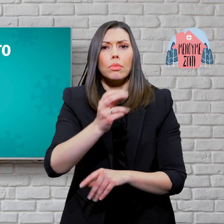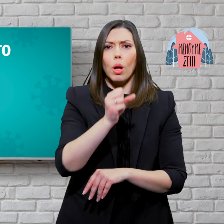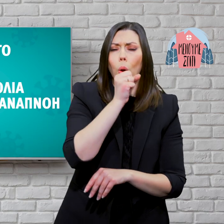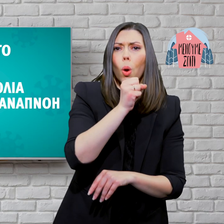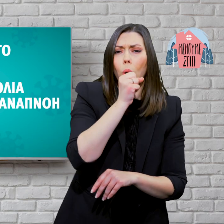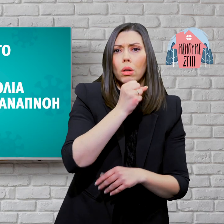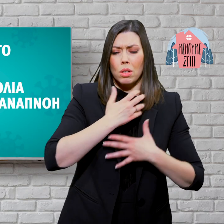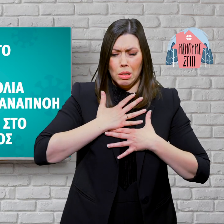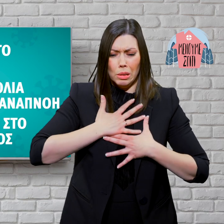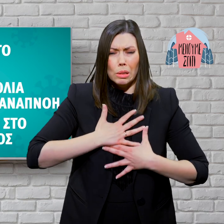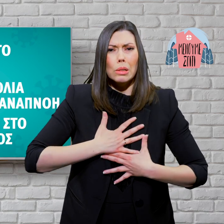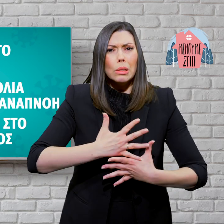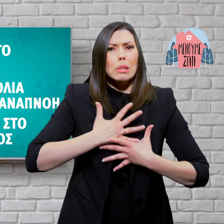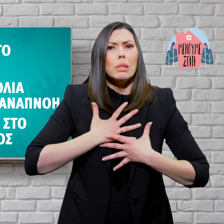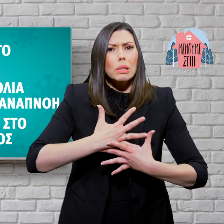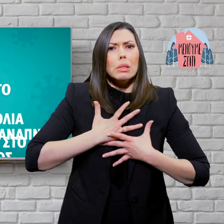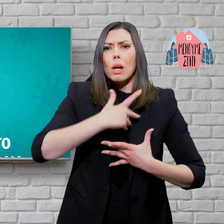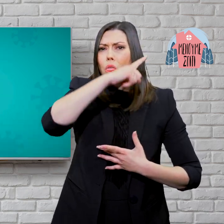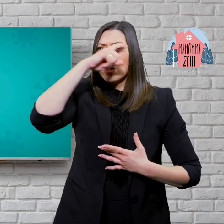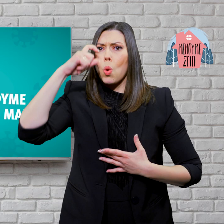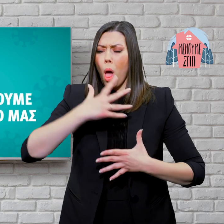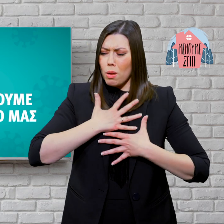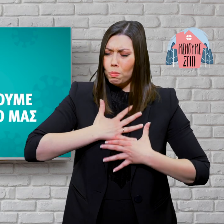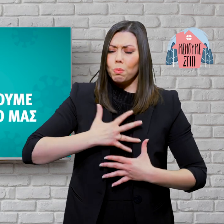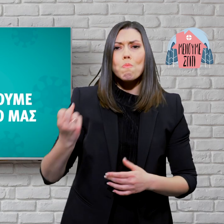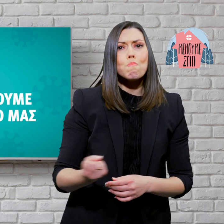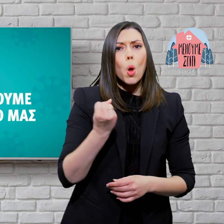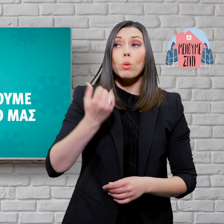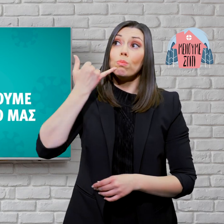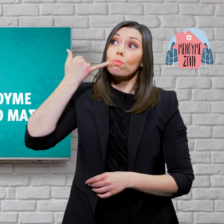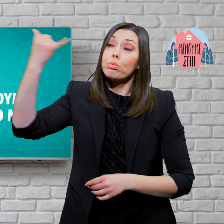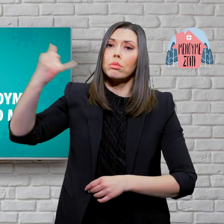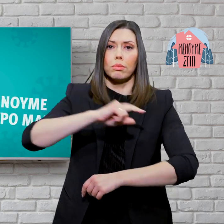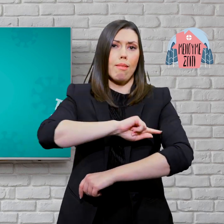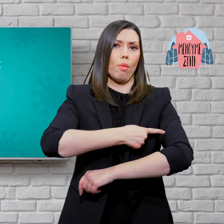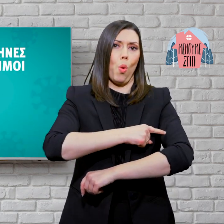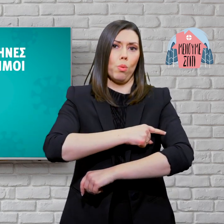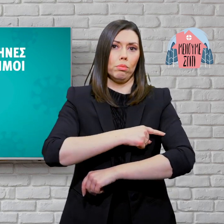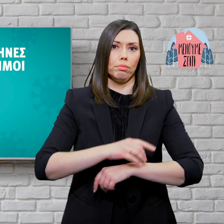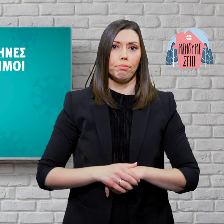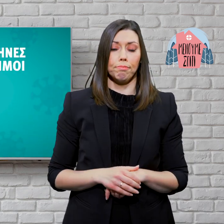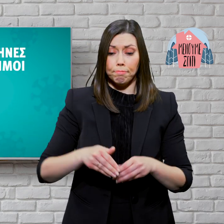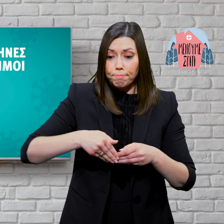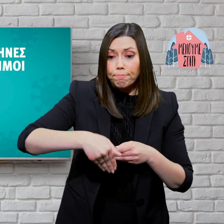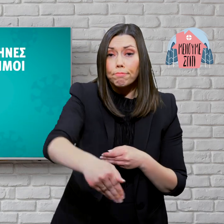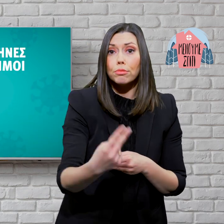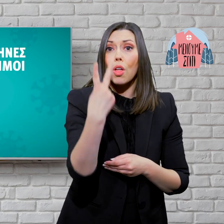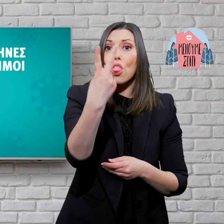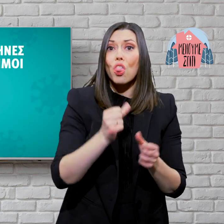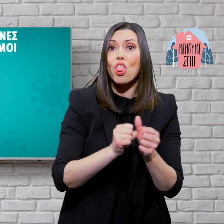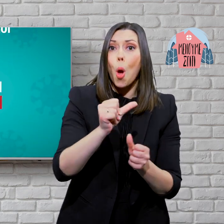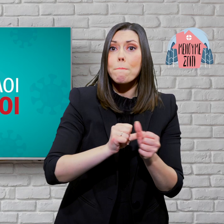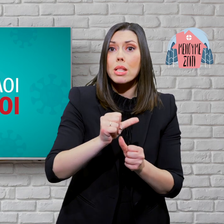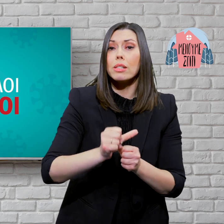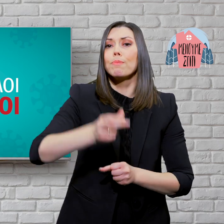βήχα, δυσκολία στην αναπνοή ή πόνο στο στήθος, τηλεφωνούμε στο γιατρό μας. Οι δύο επόμενοι μήνες είναι ιδιαίτερα